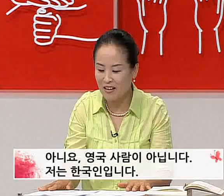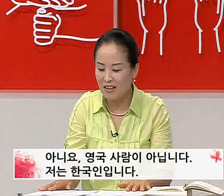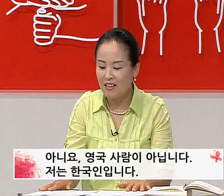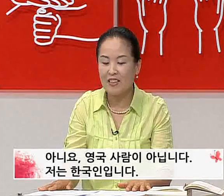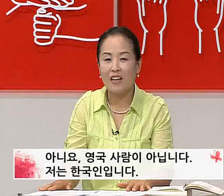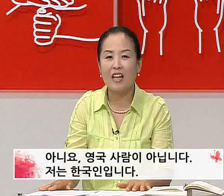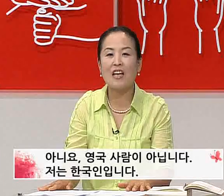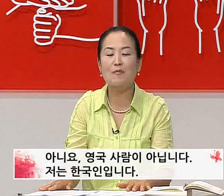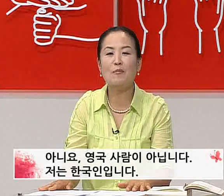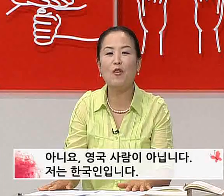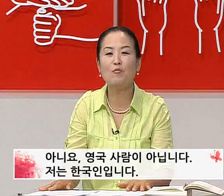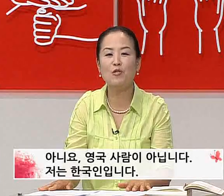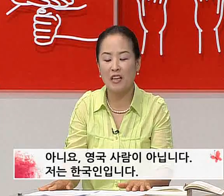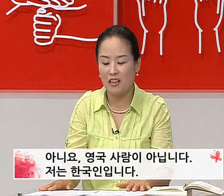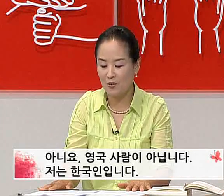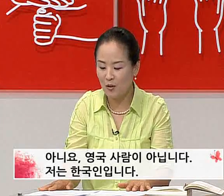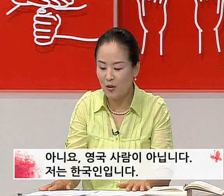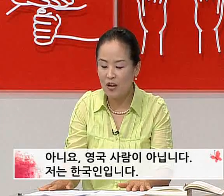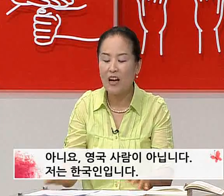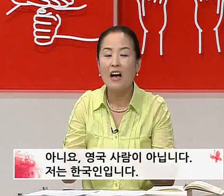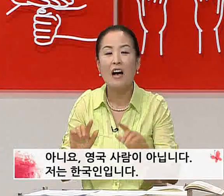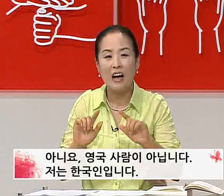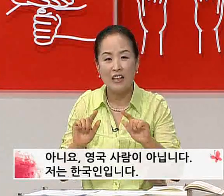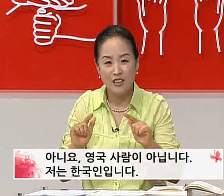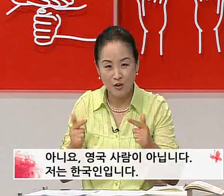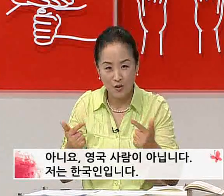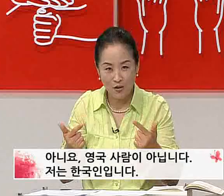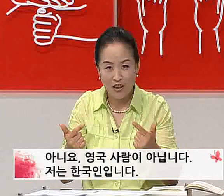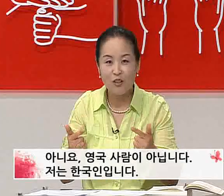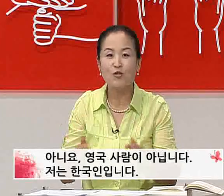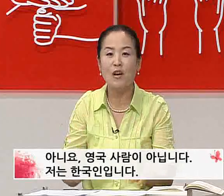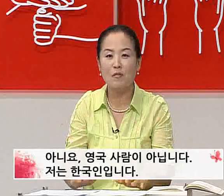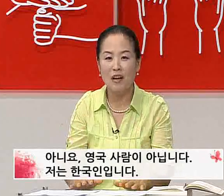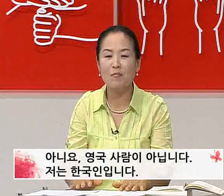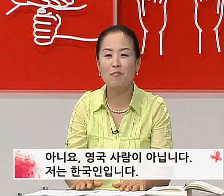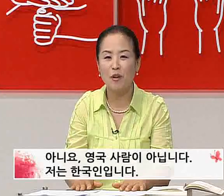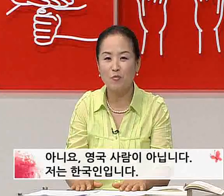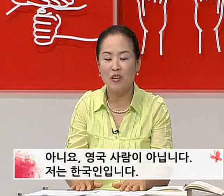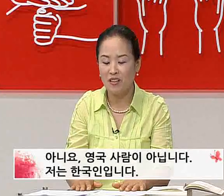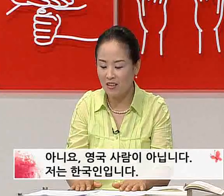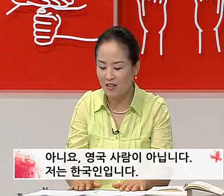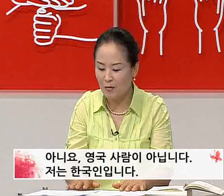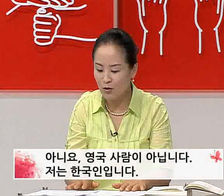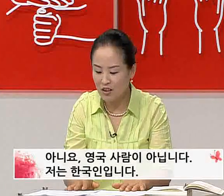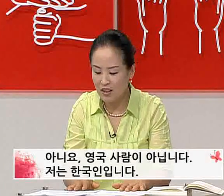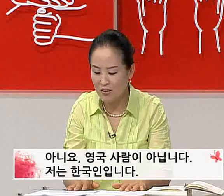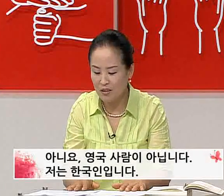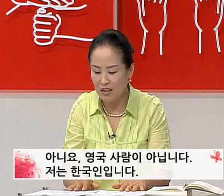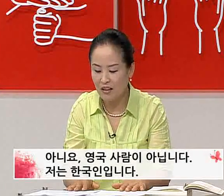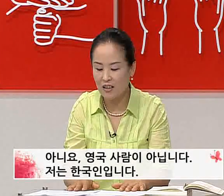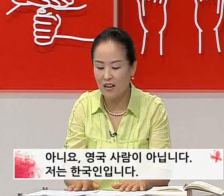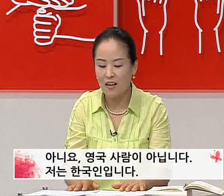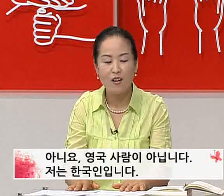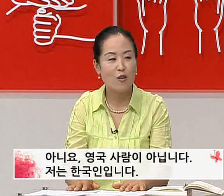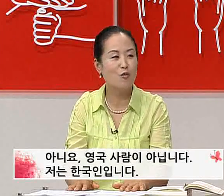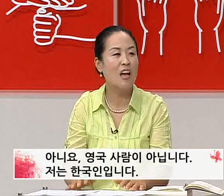자, 다 이미 배운 문장이고 아니요. 이 수화만 배우면 이어서 해볼 수 있겠습니다. 자, 그럼 우리